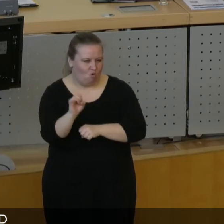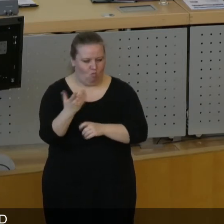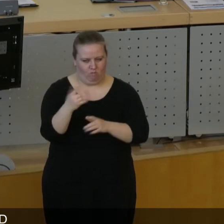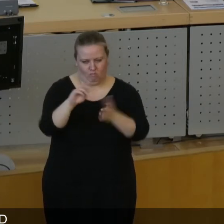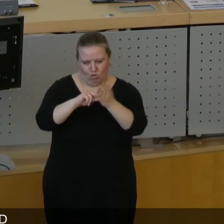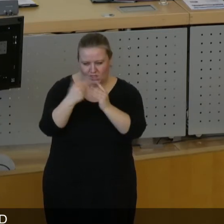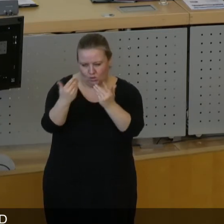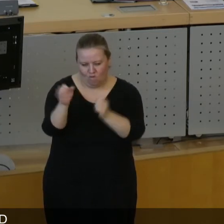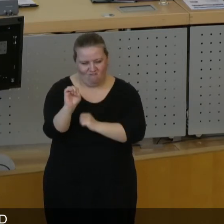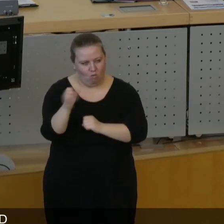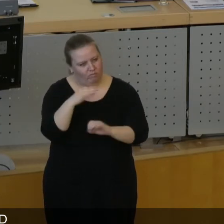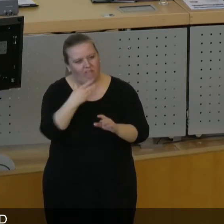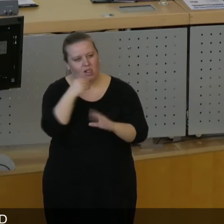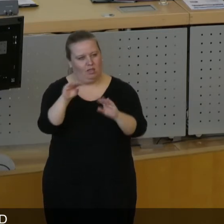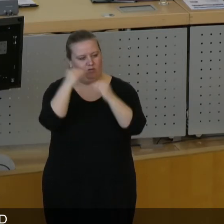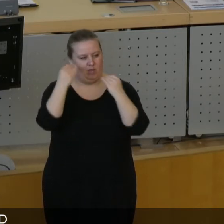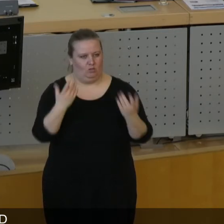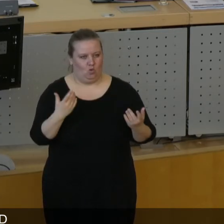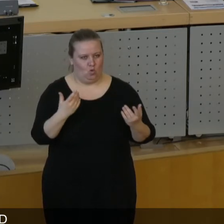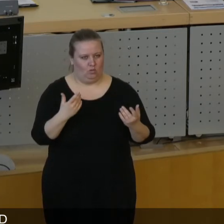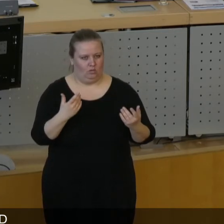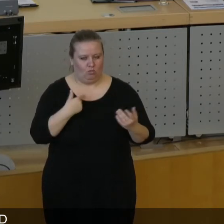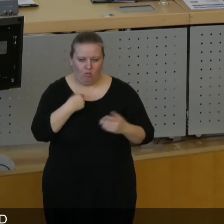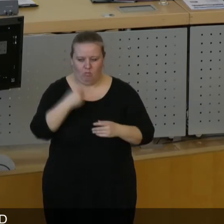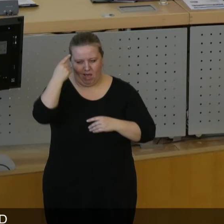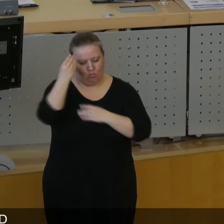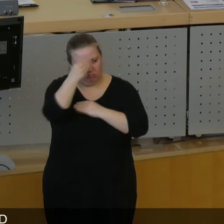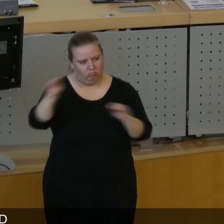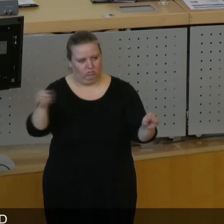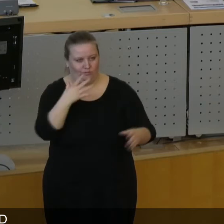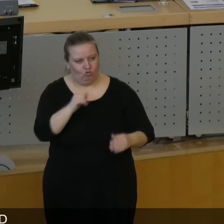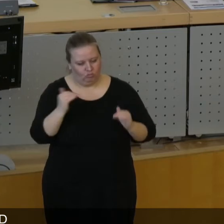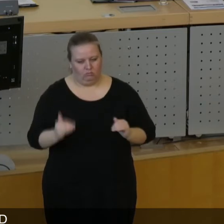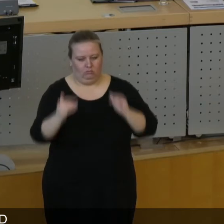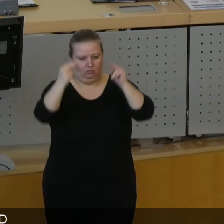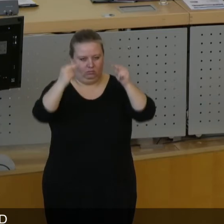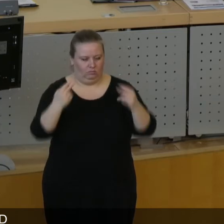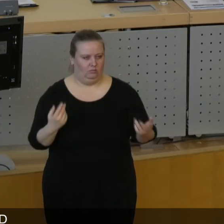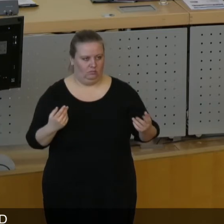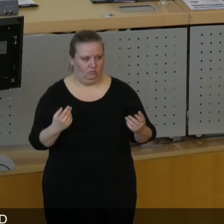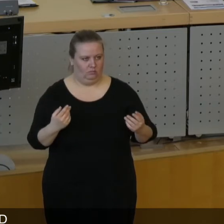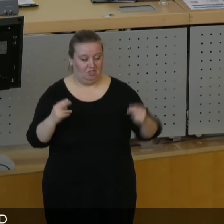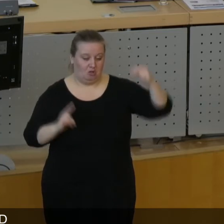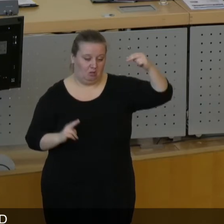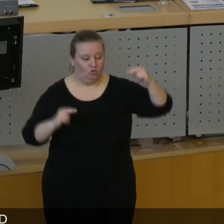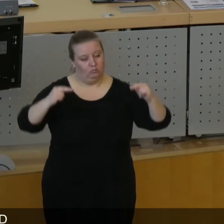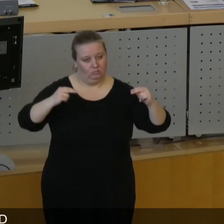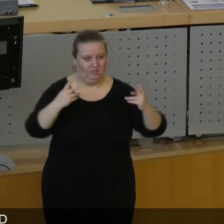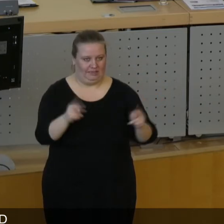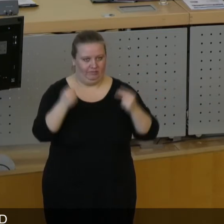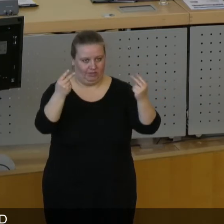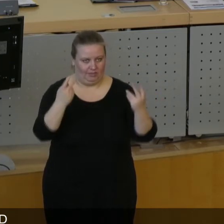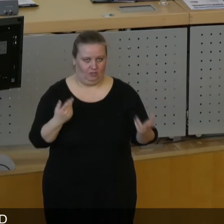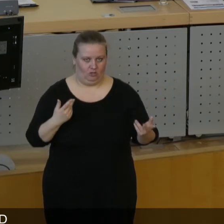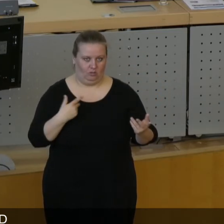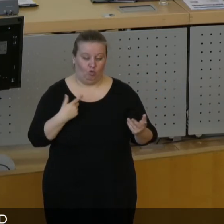Politik etwas plant. Sie wollen gehört werden und sie wollen, dass ihnen auf Augenhöhe begegnet wird. Die allerwenigsten Menschen wollen